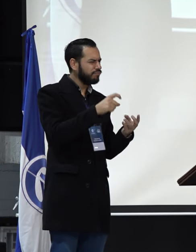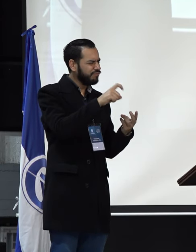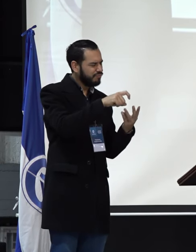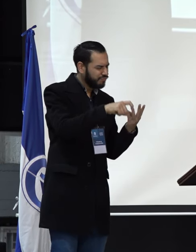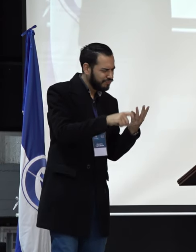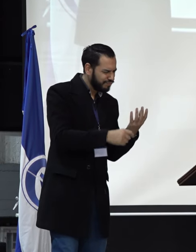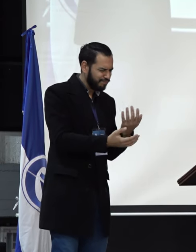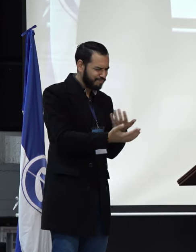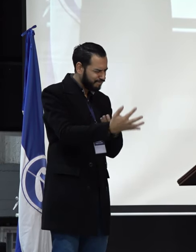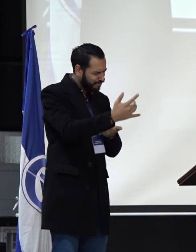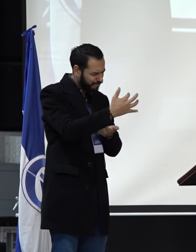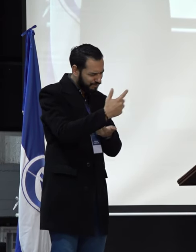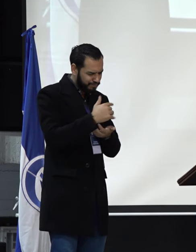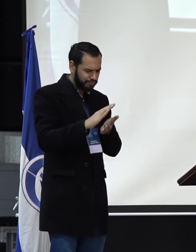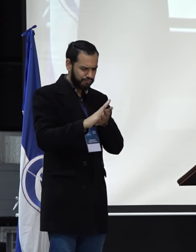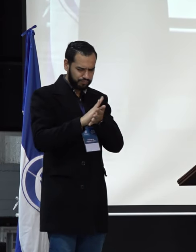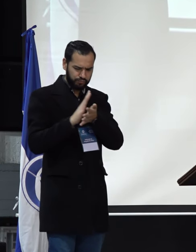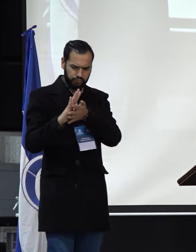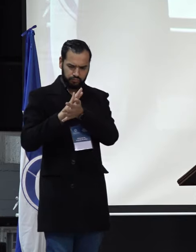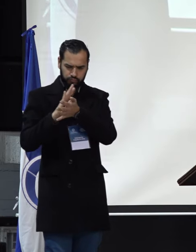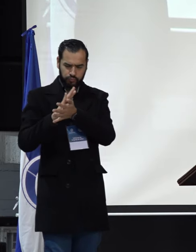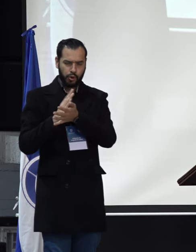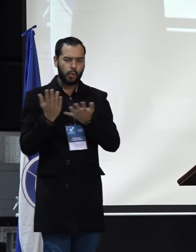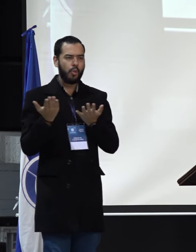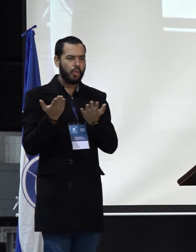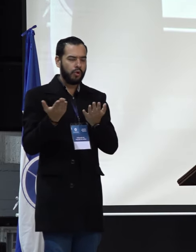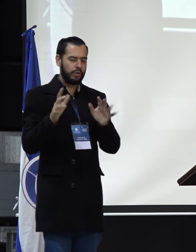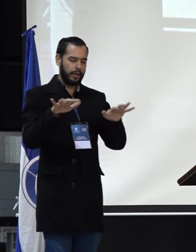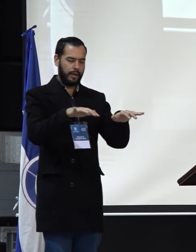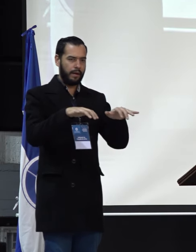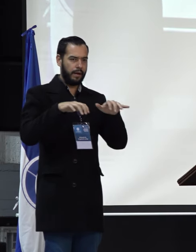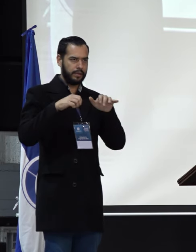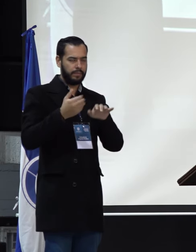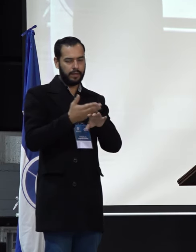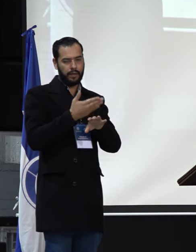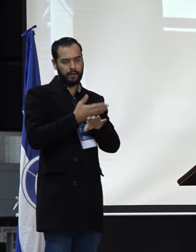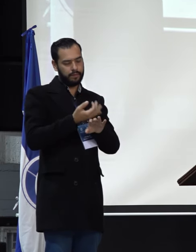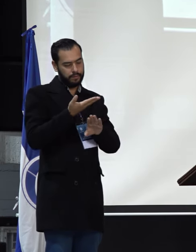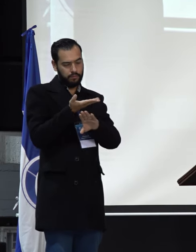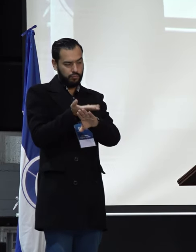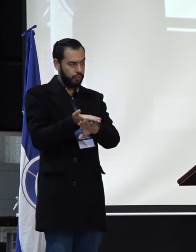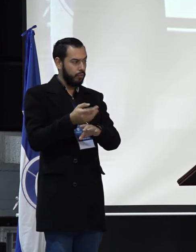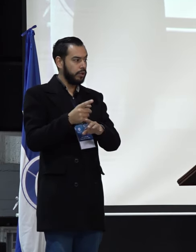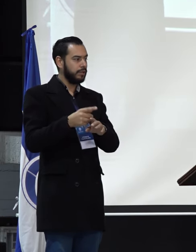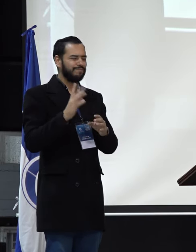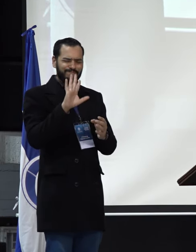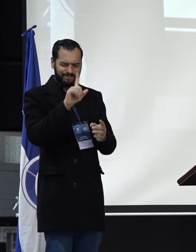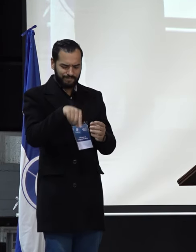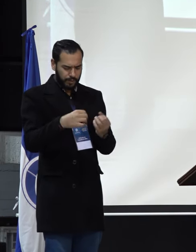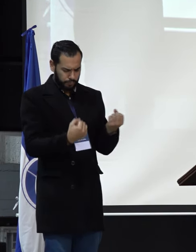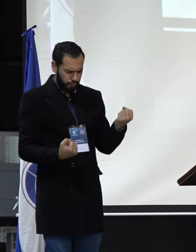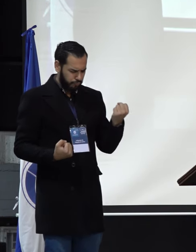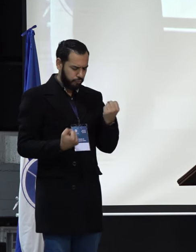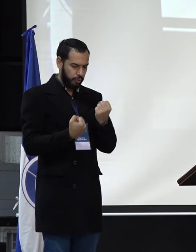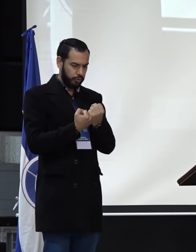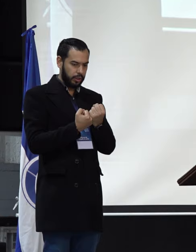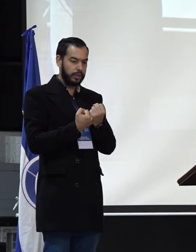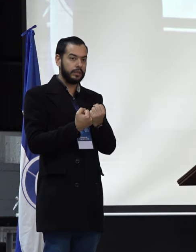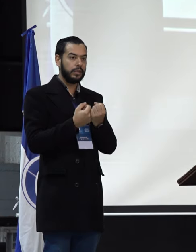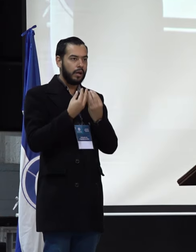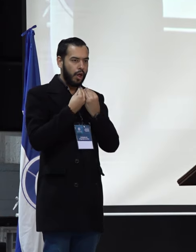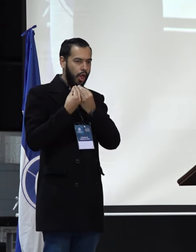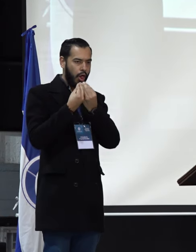de los egresados y las egresadas por medio de estas asambleas que ya se proponían anteriormente, fortalecer el Consejo de